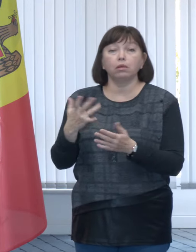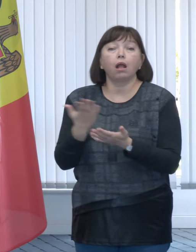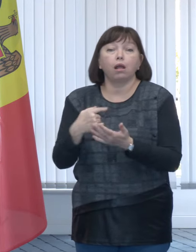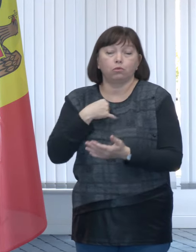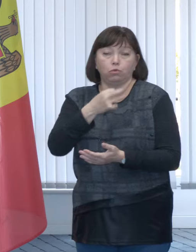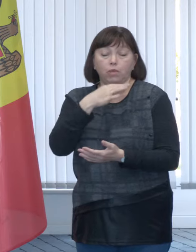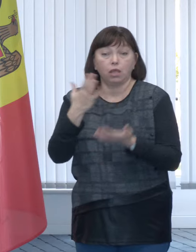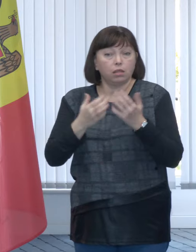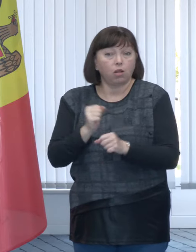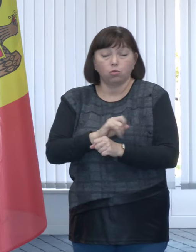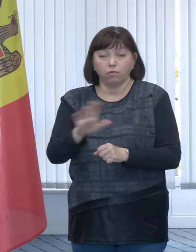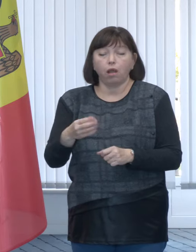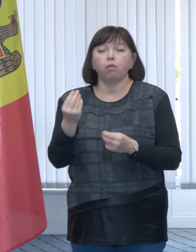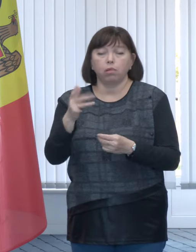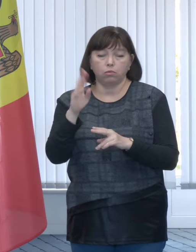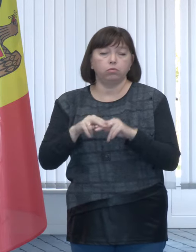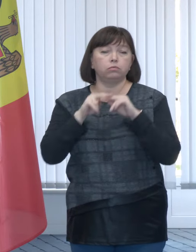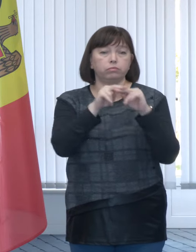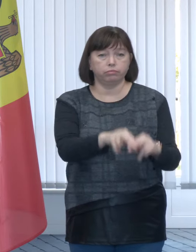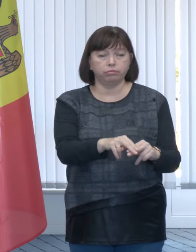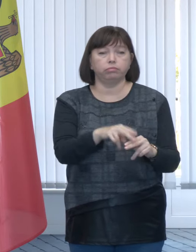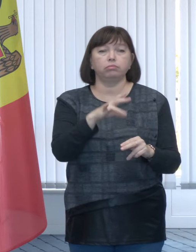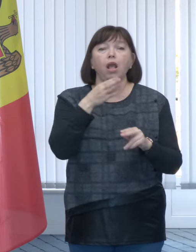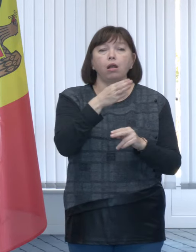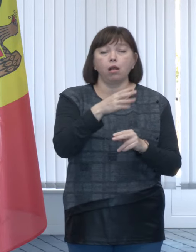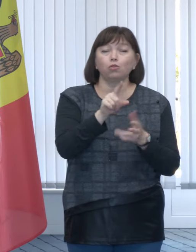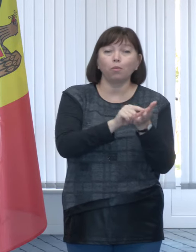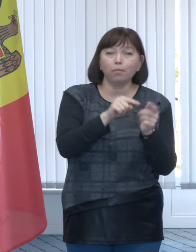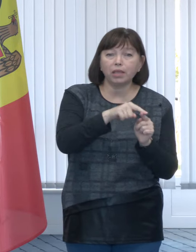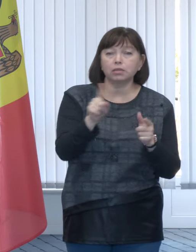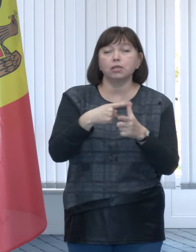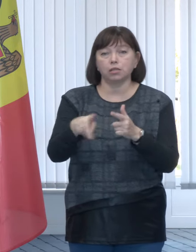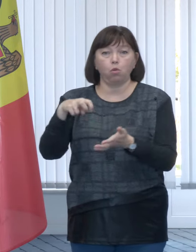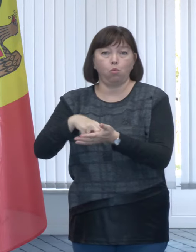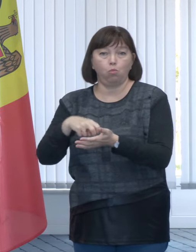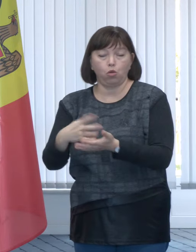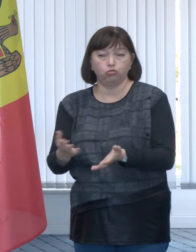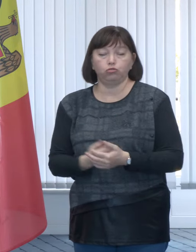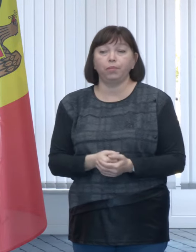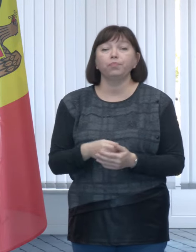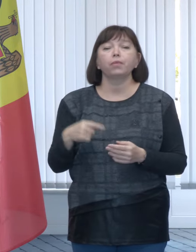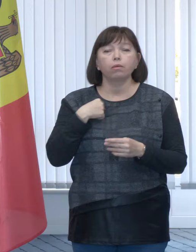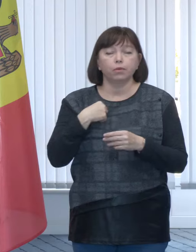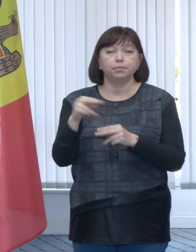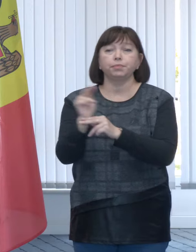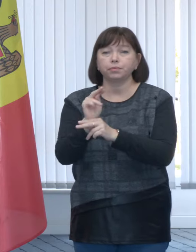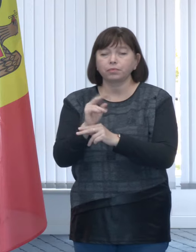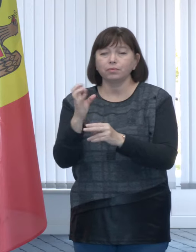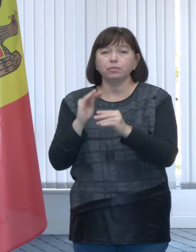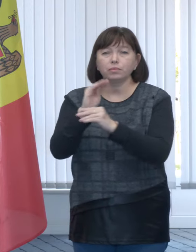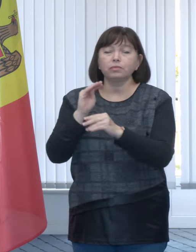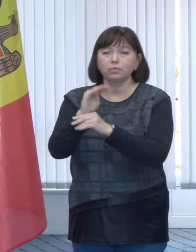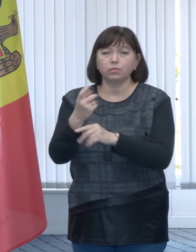Dacă nu facem asta, banii vor merge atunci pe cardul social sau la poștă. Am actualizat site-ul cu multe